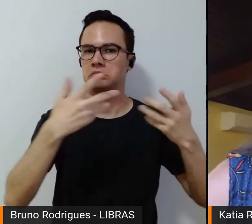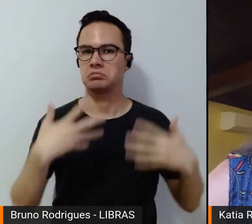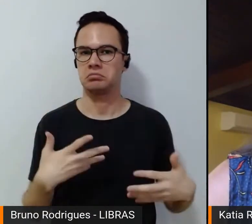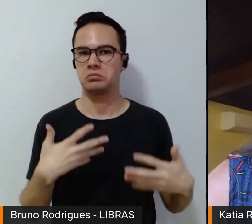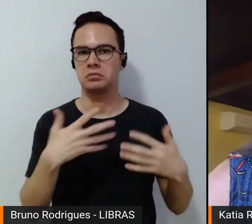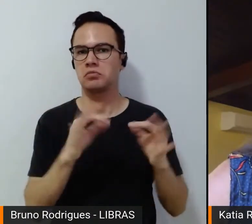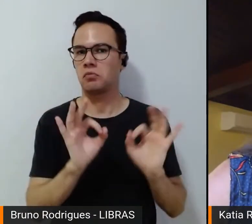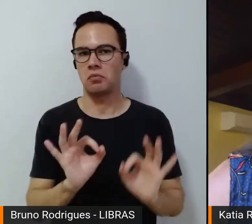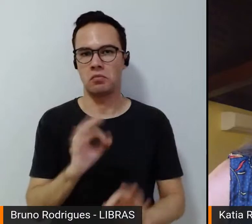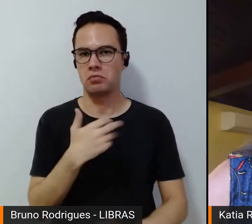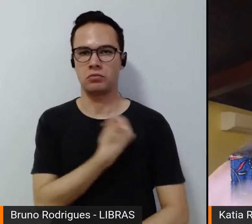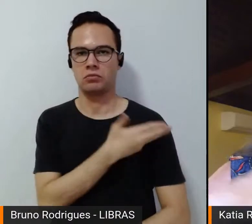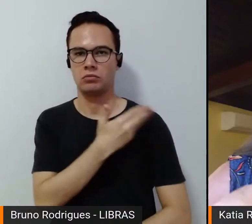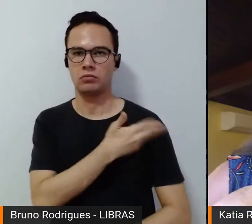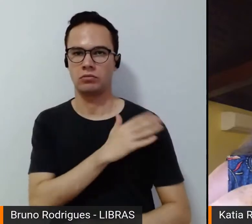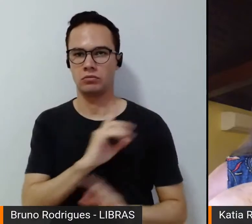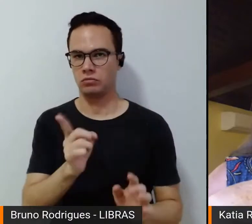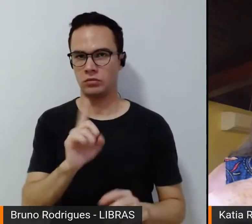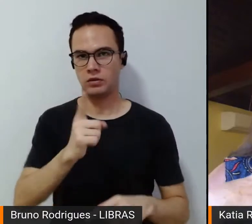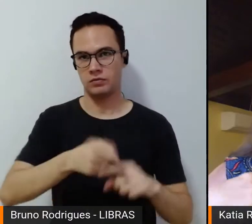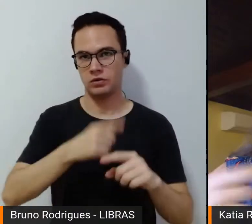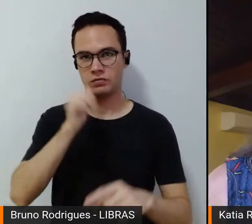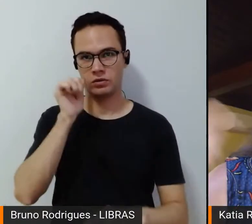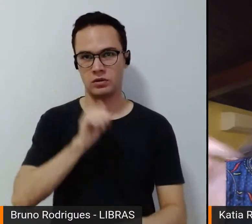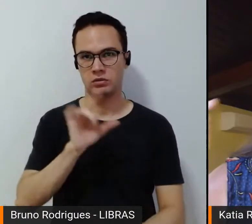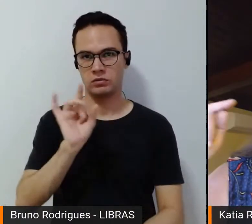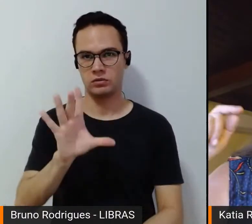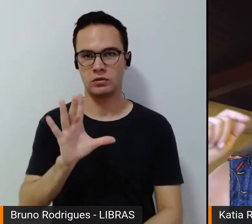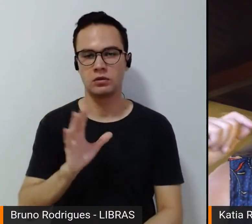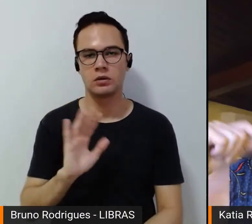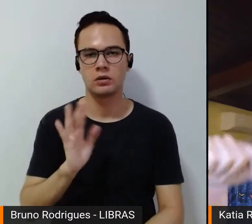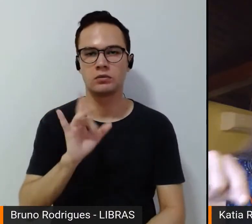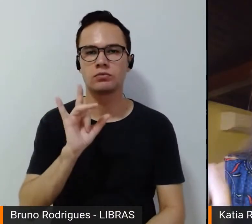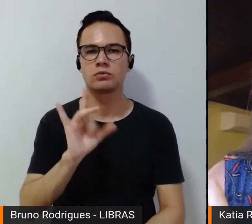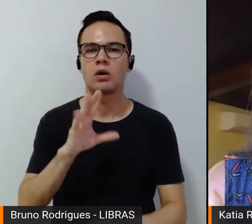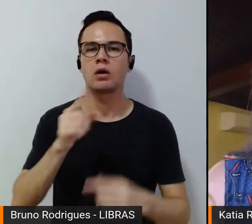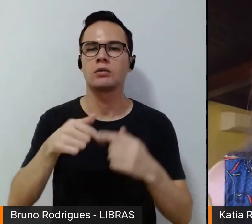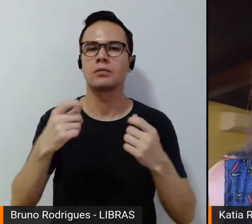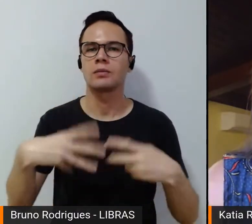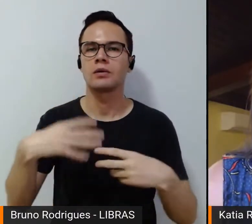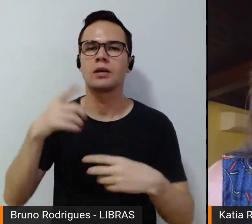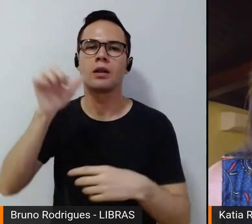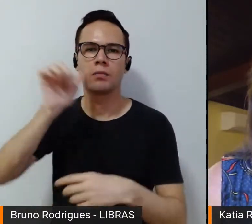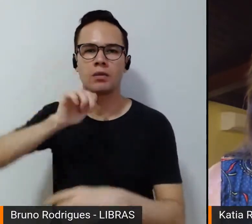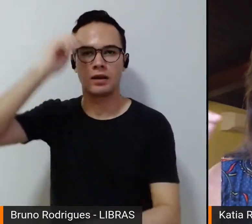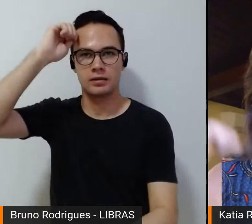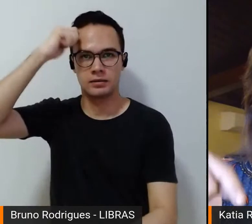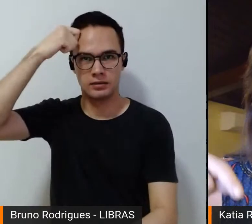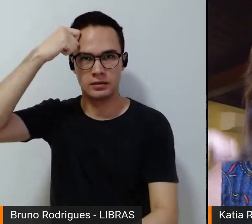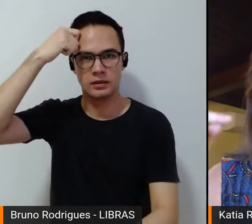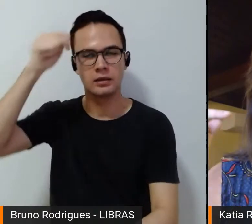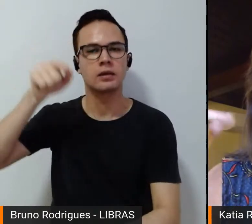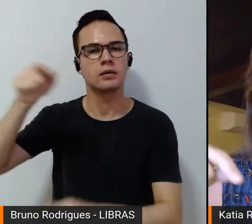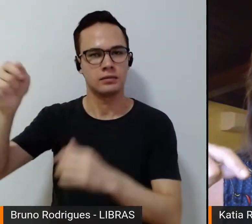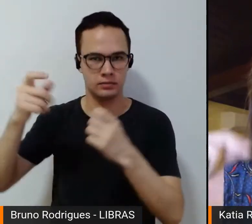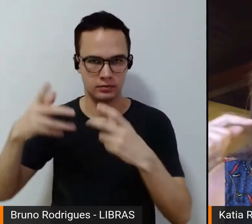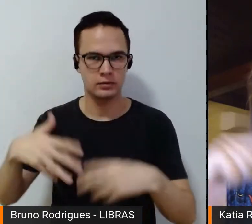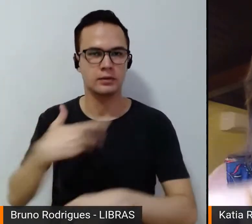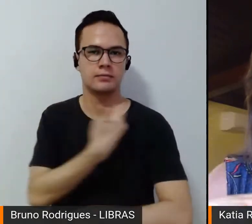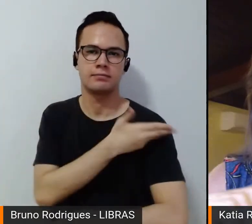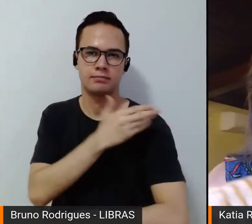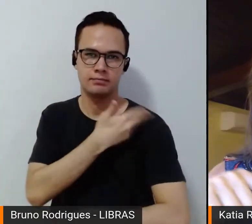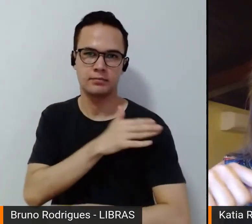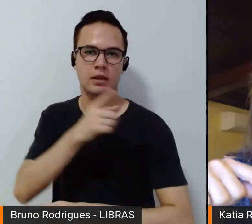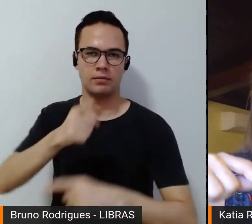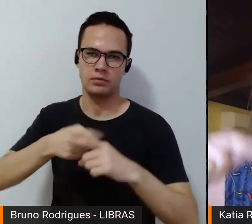tipo de preconceito ou discriminação por serem mulheres, exceto as atletas negras que referiam preconceito